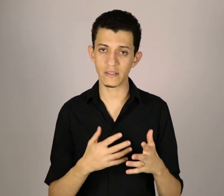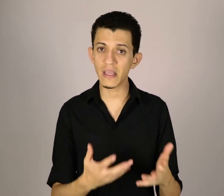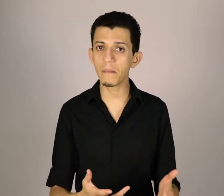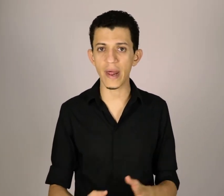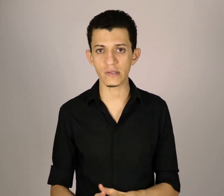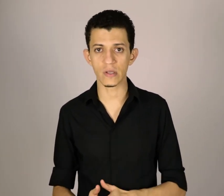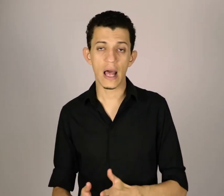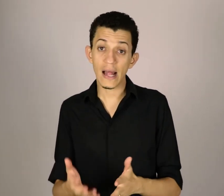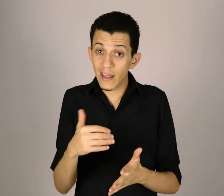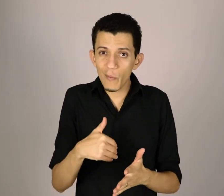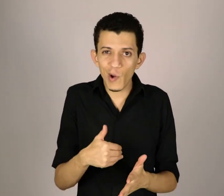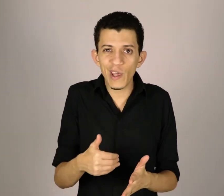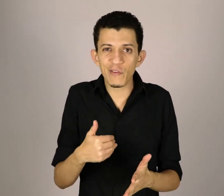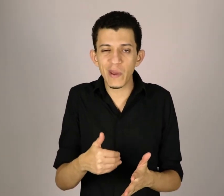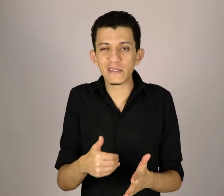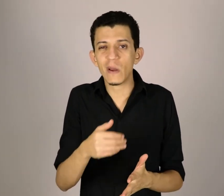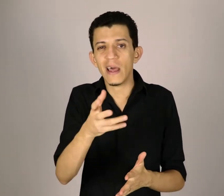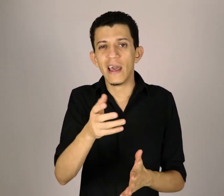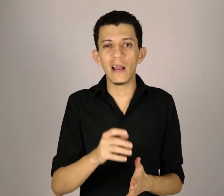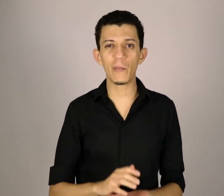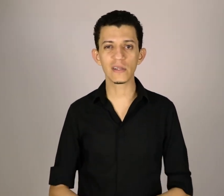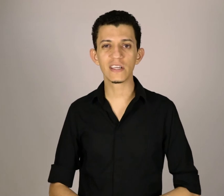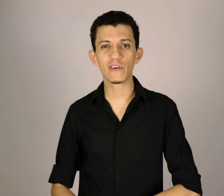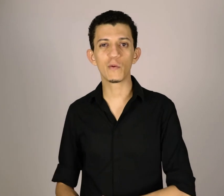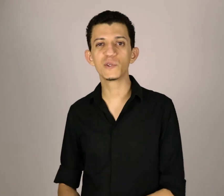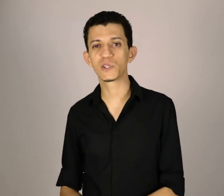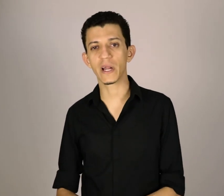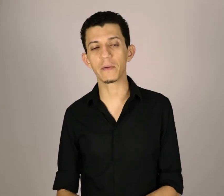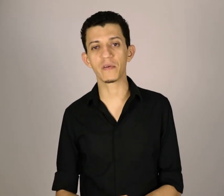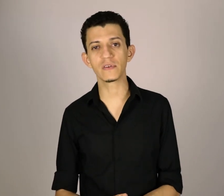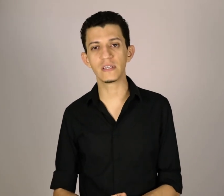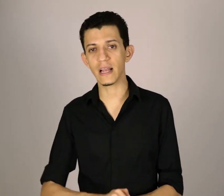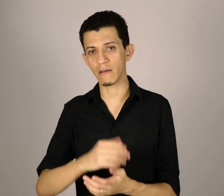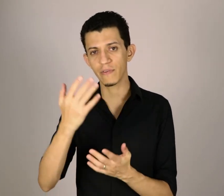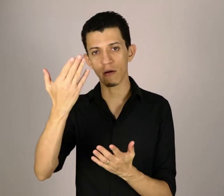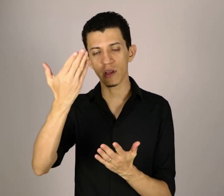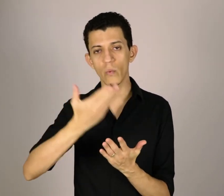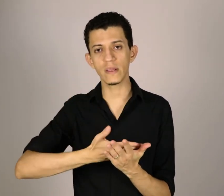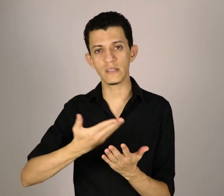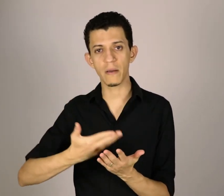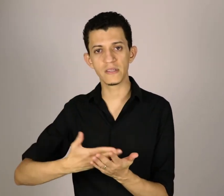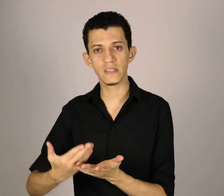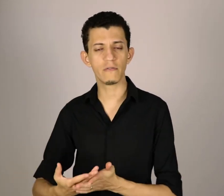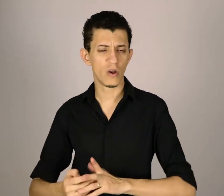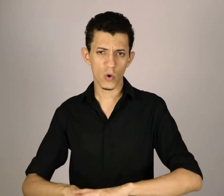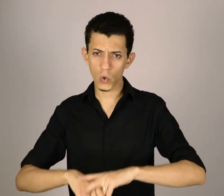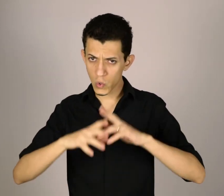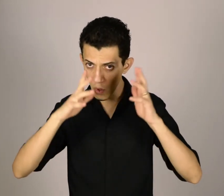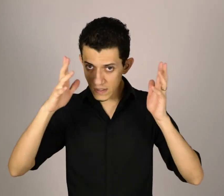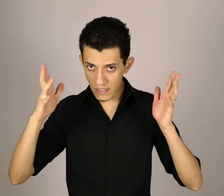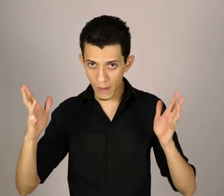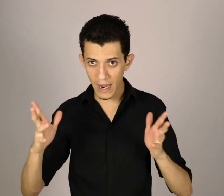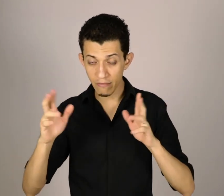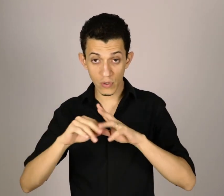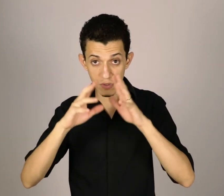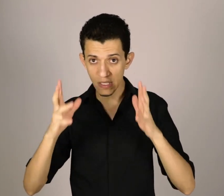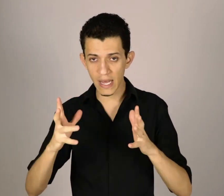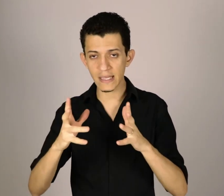impressos. Até o meu livro mesmo, ele pode servir como um dicionário para você, lá no final tem um índice remissivo, com todas as palavras, todos os sinais